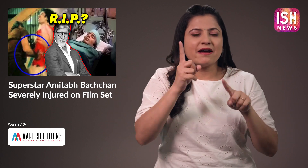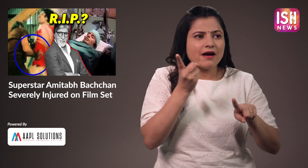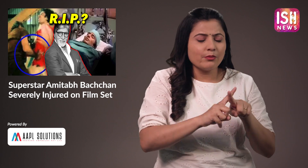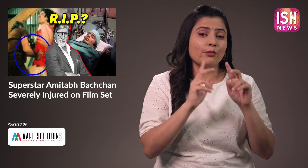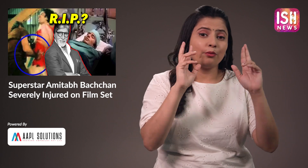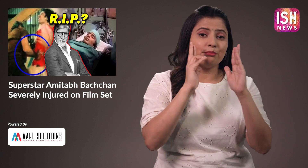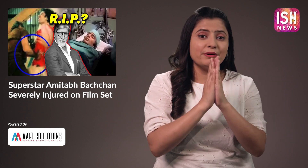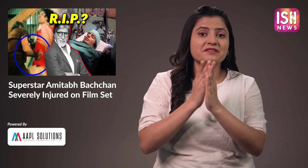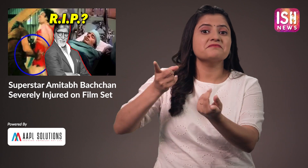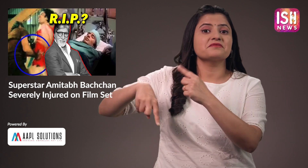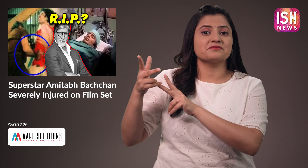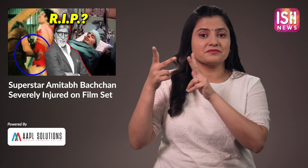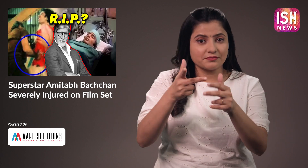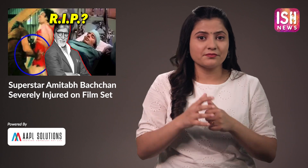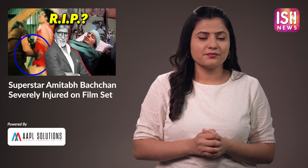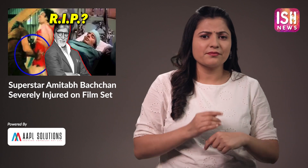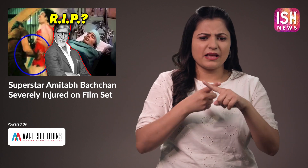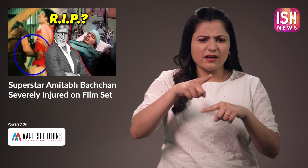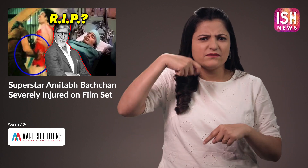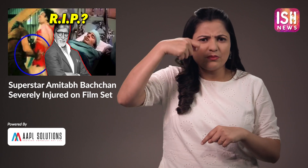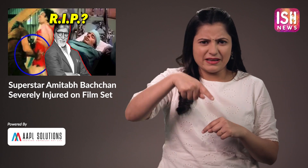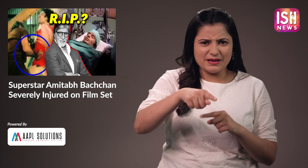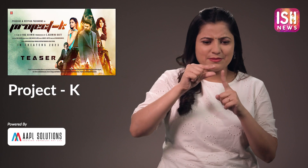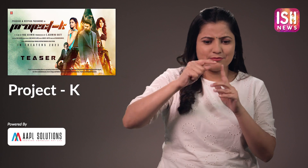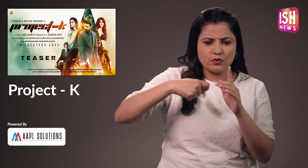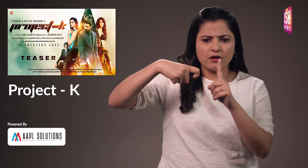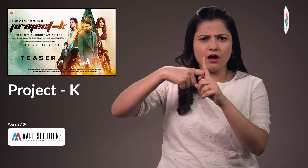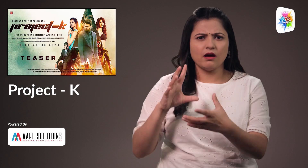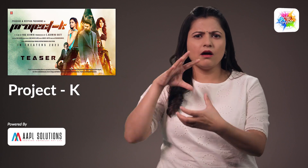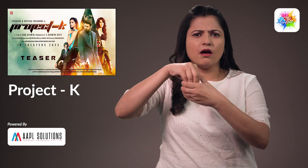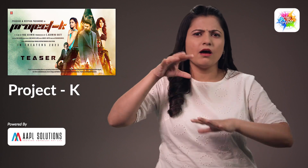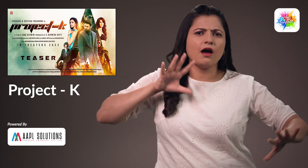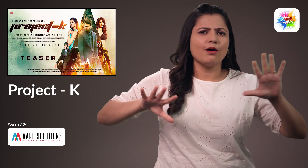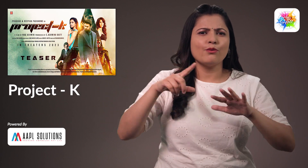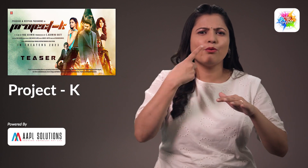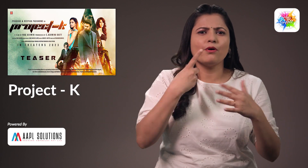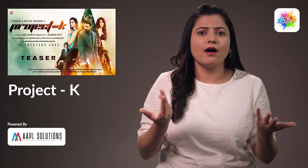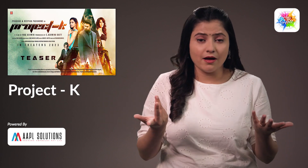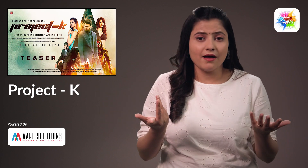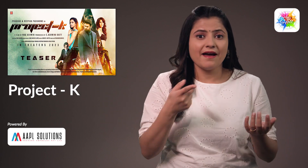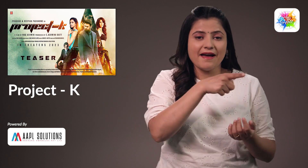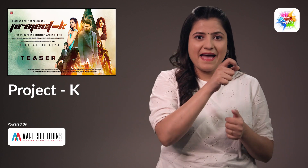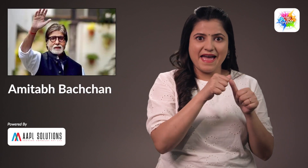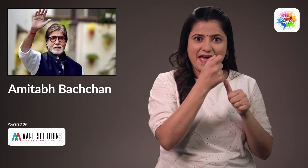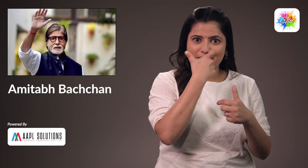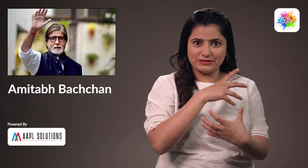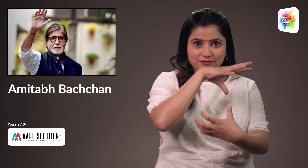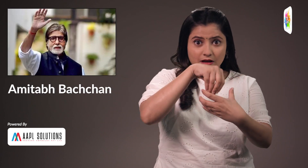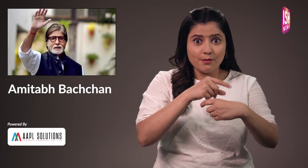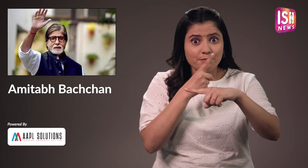करता है हर कोई उनके ठीक होने की दुआ कर रहा है फिल्म प्रोजेक्ट के में अमिता बजजन के साथ बॉलिवोड शूपर स्टार दिपिका